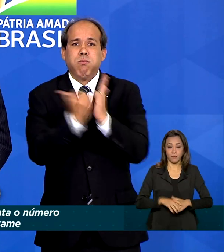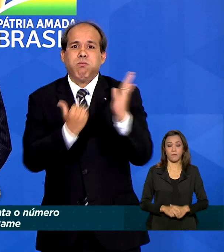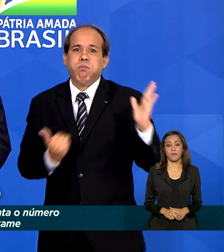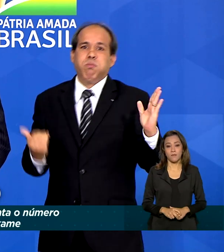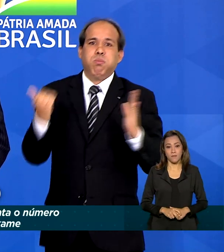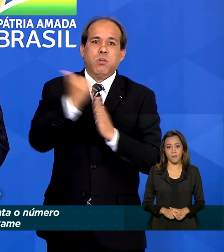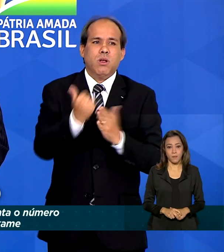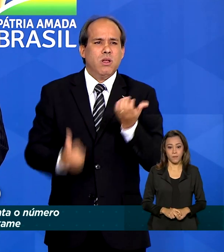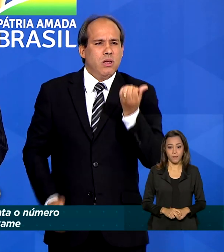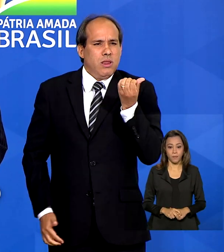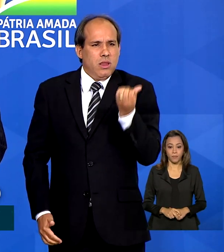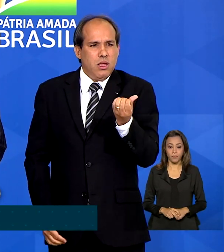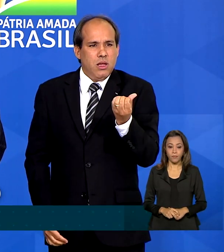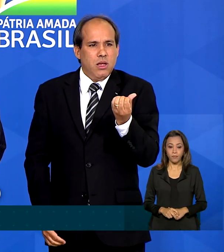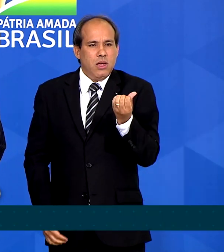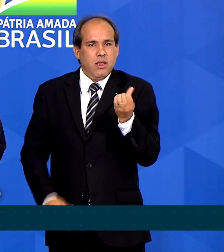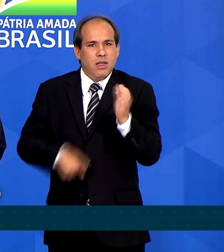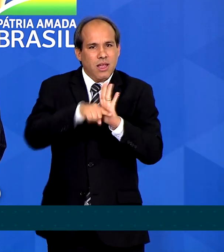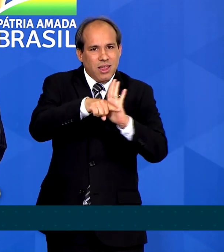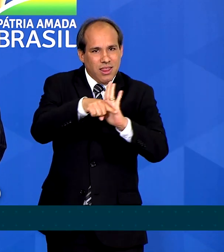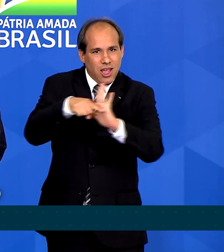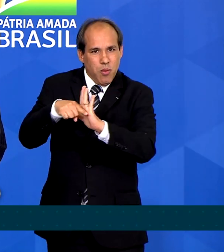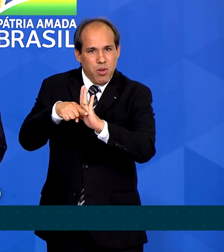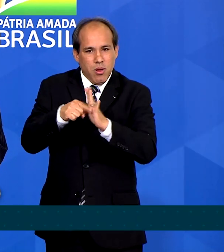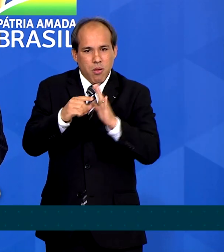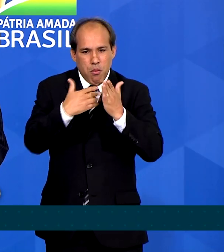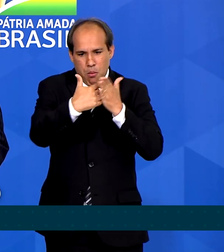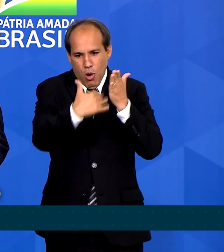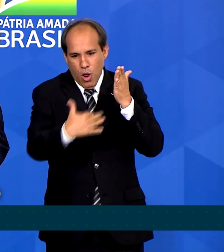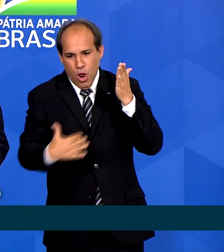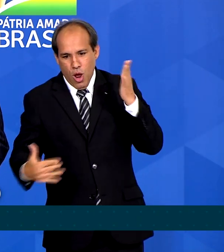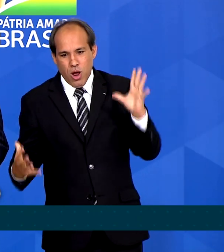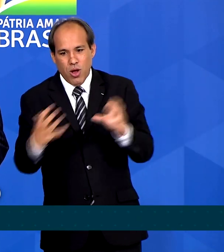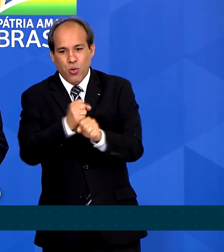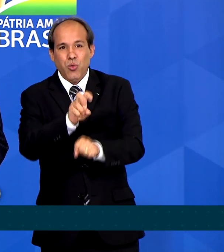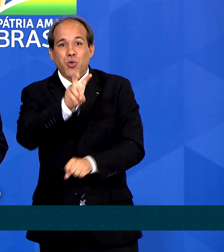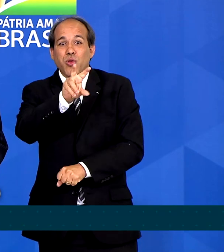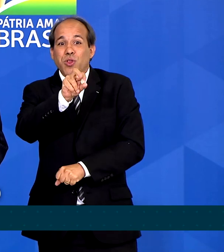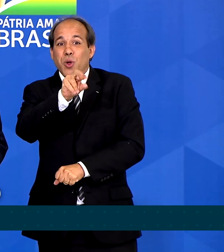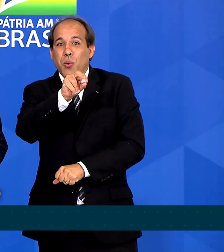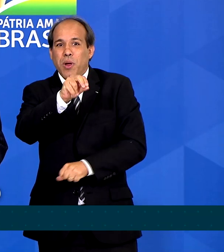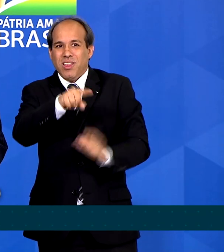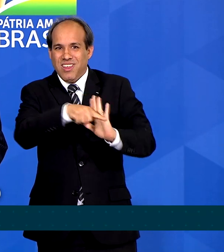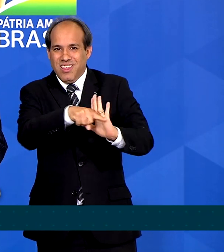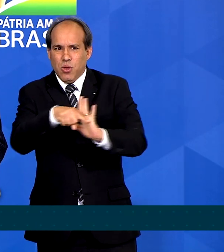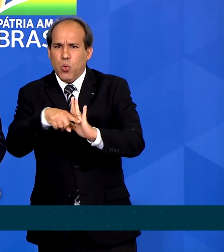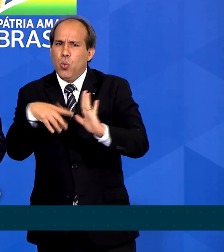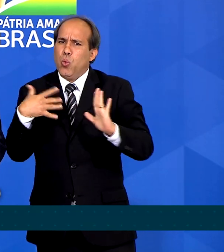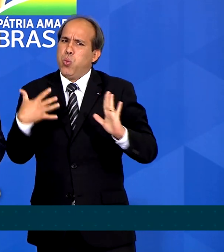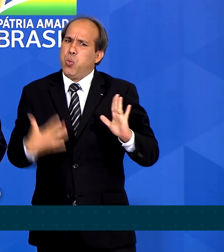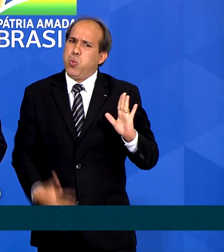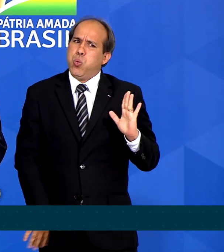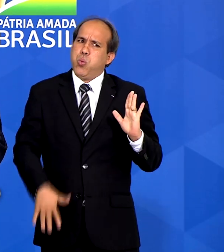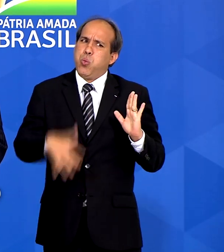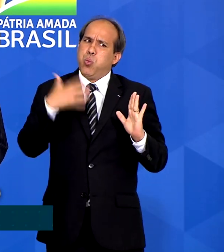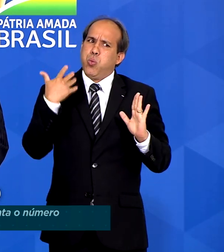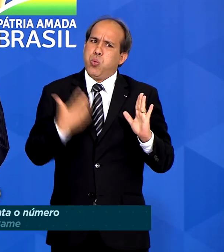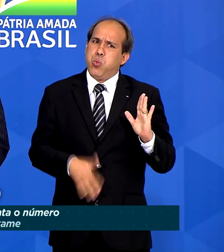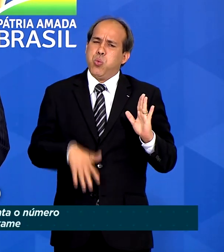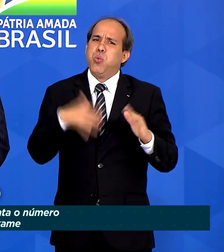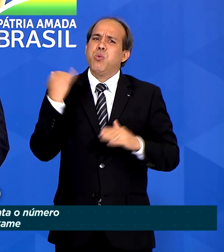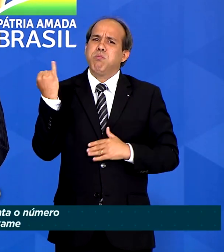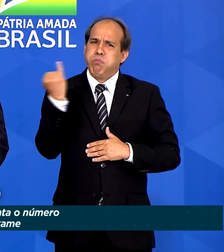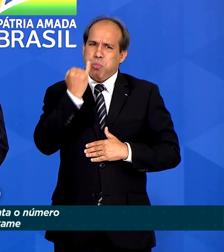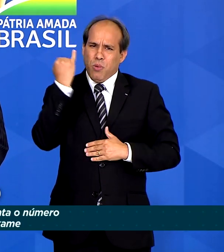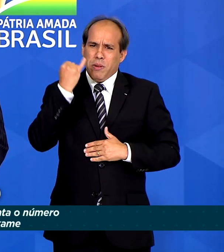de seis exames para 50, então é um aumento muito expressivo